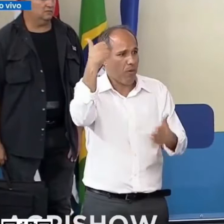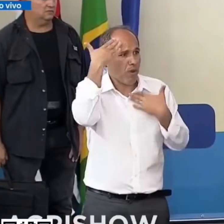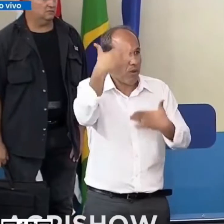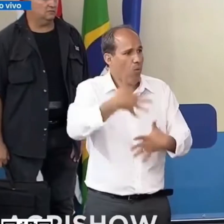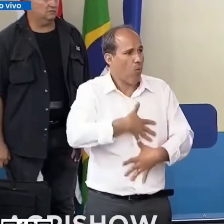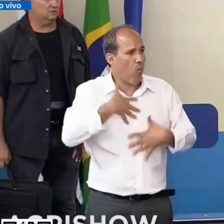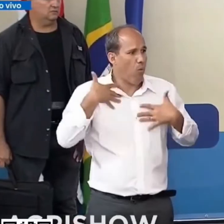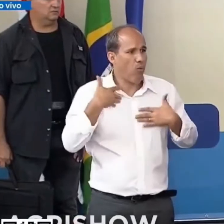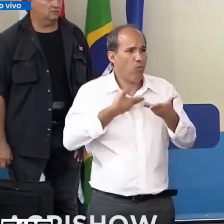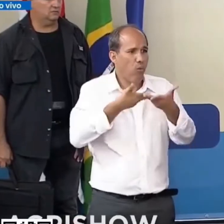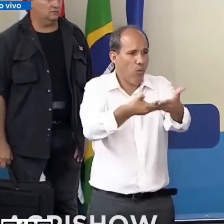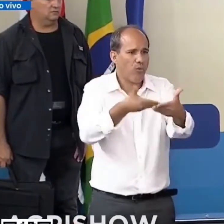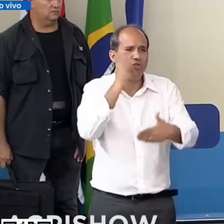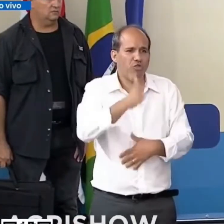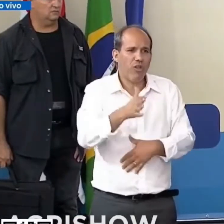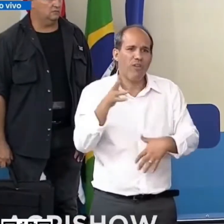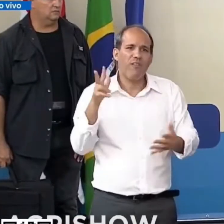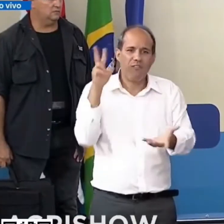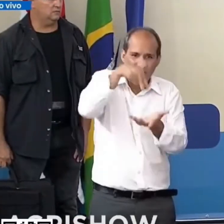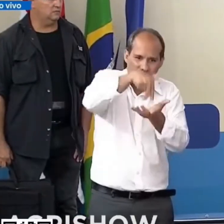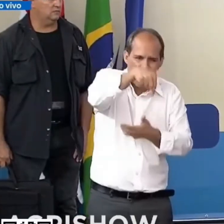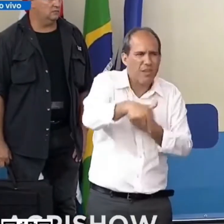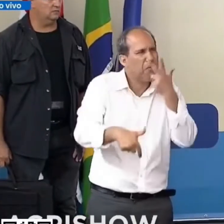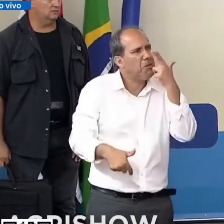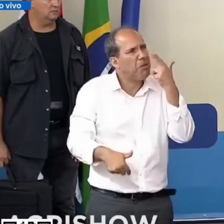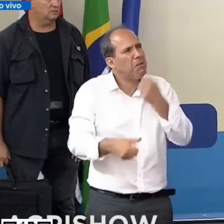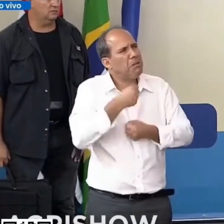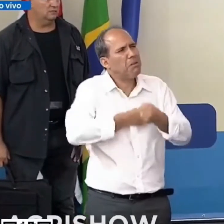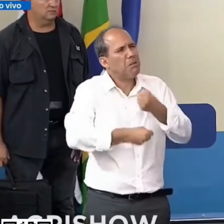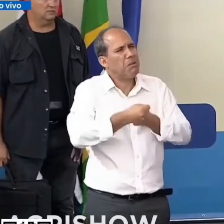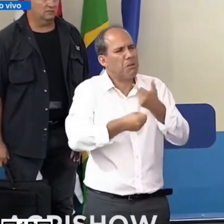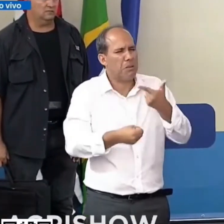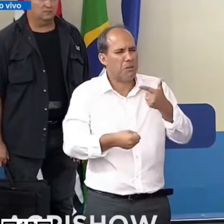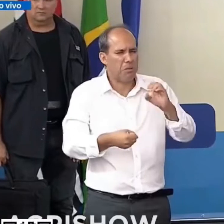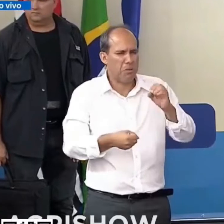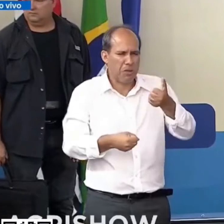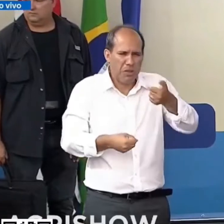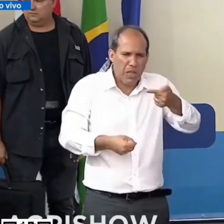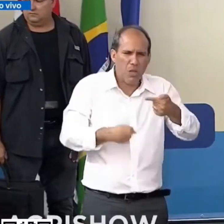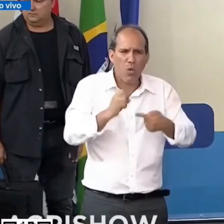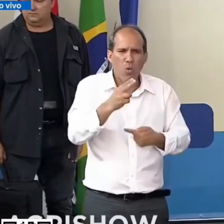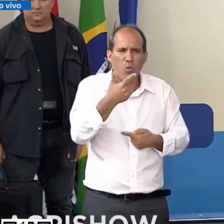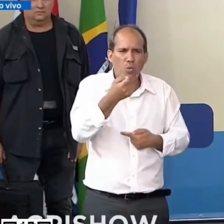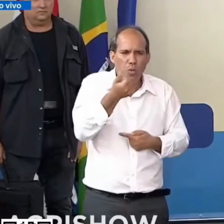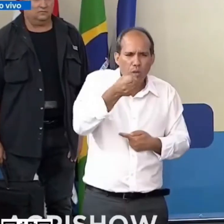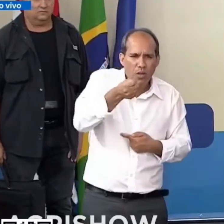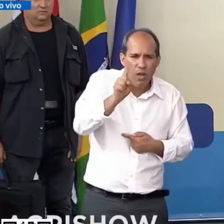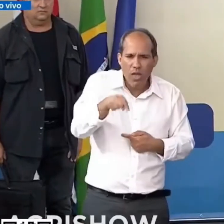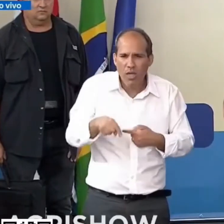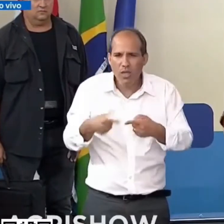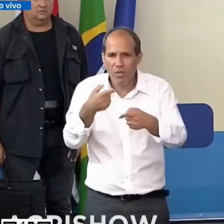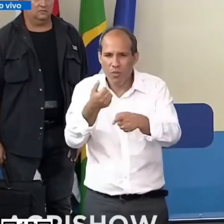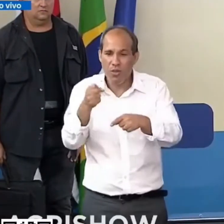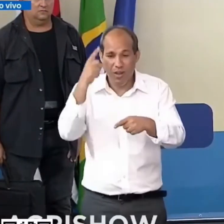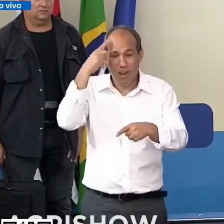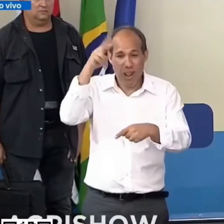honroso convite já estive aqui, se eu não me engano em 2017 ou 2018 fiquei nesse